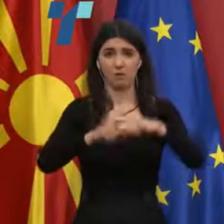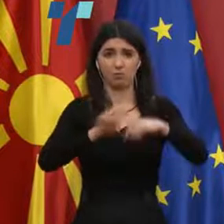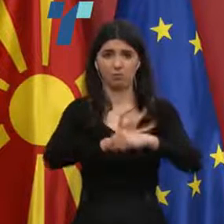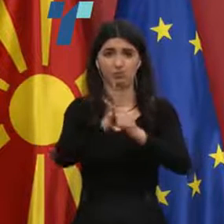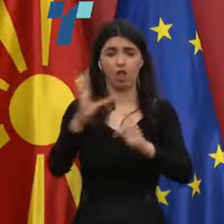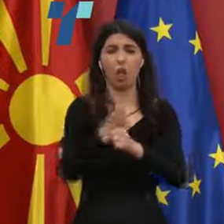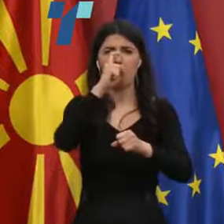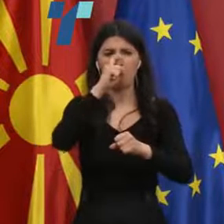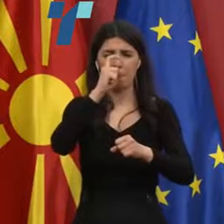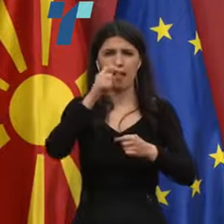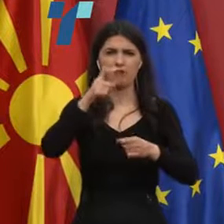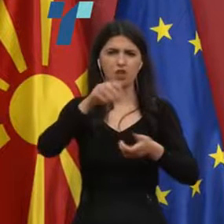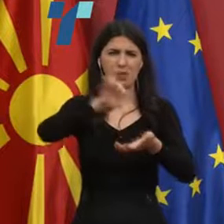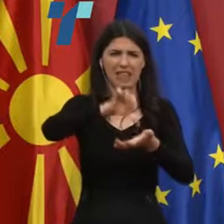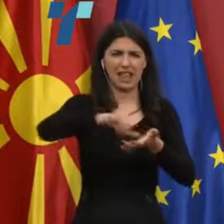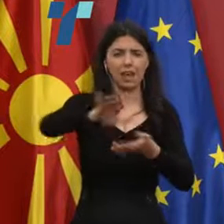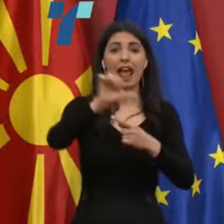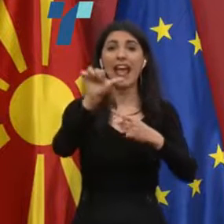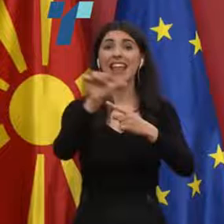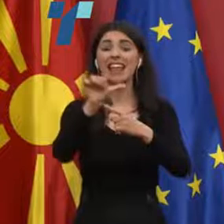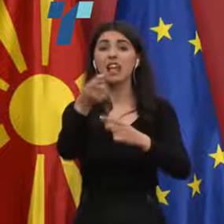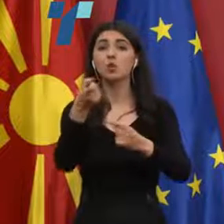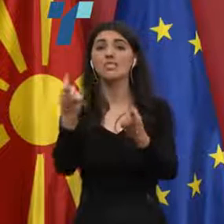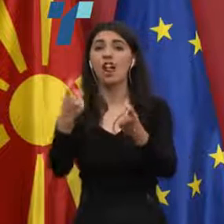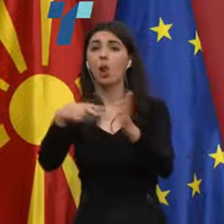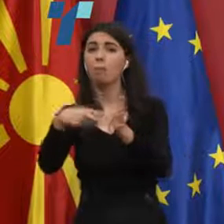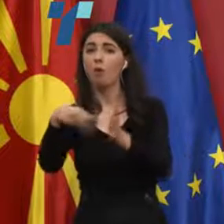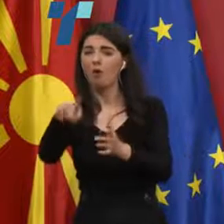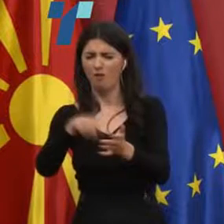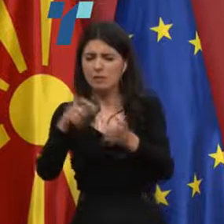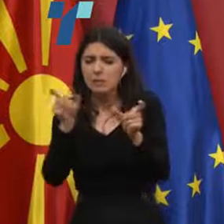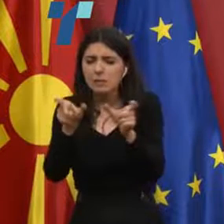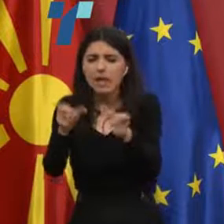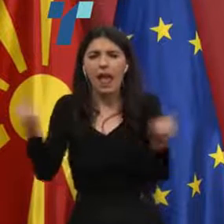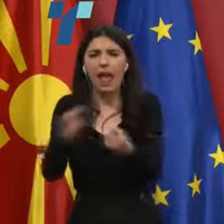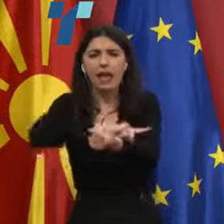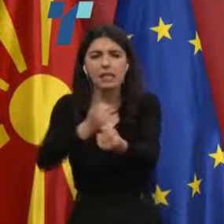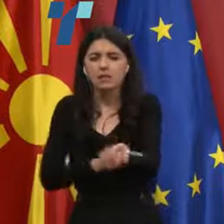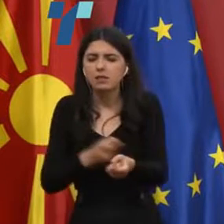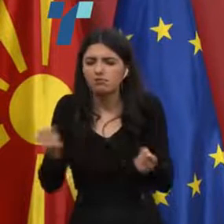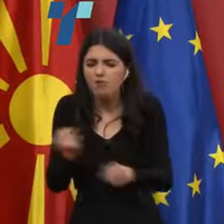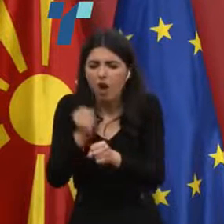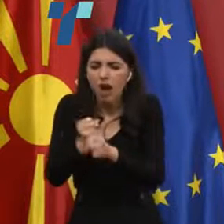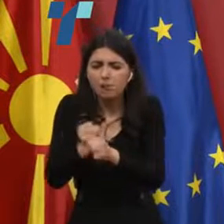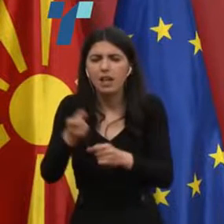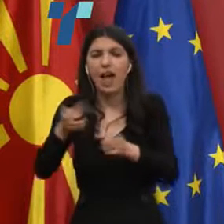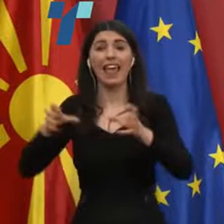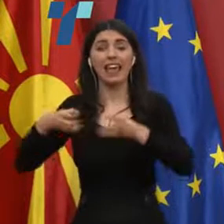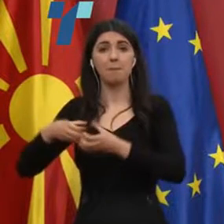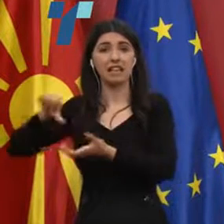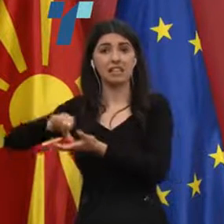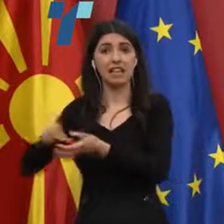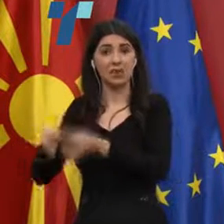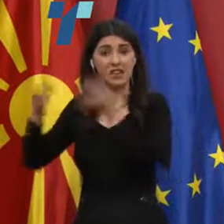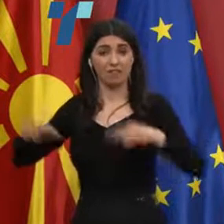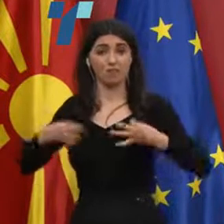Кумановскиот Центр за јавно здравие, 11 се од Липково и тука интензивно работи денеска на екипата на Центрот